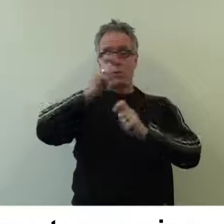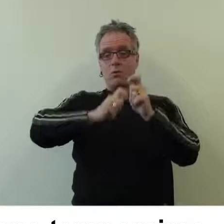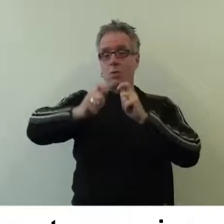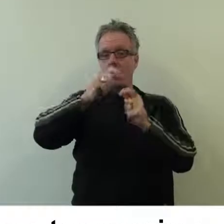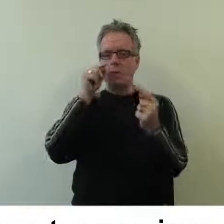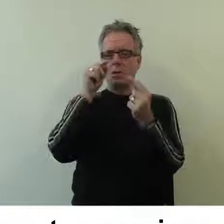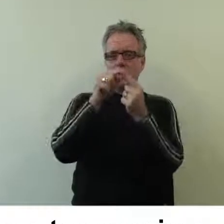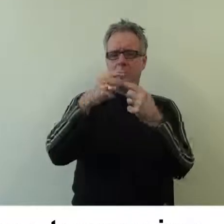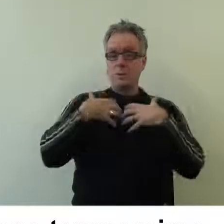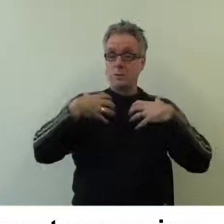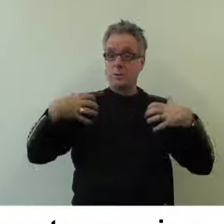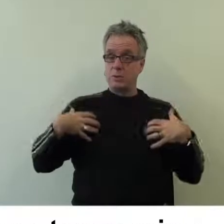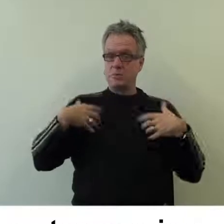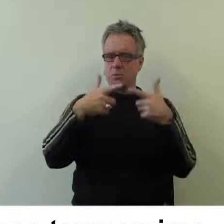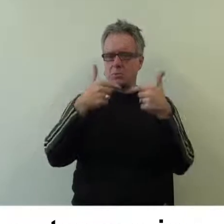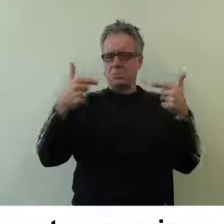diverses thématiques scientifiques.